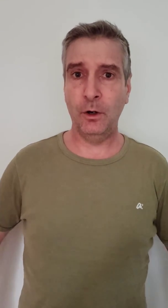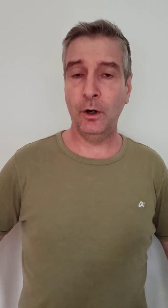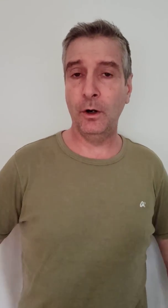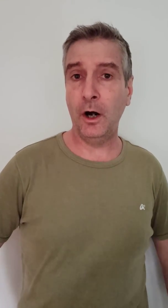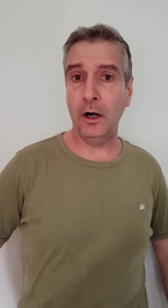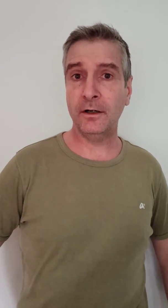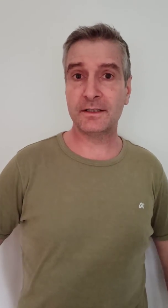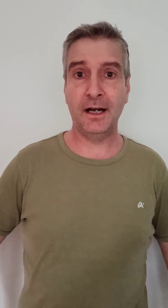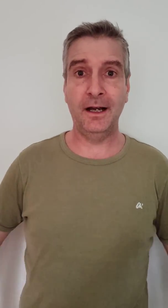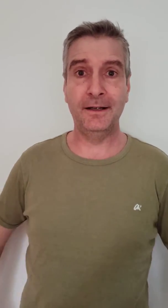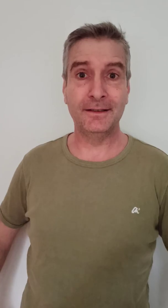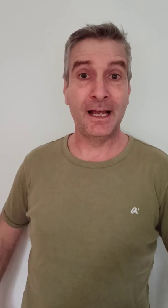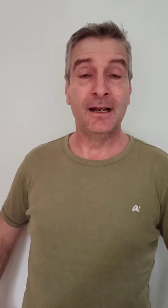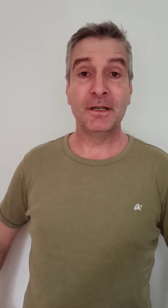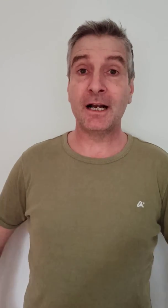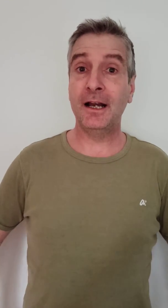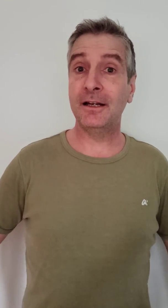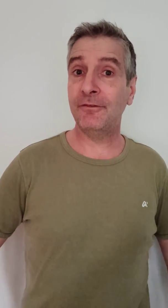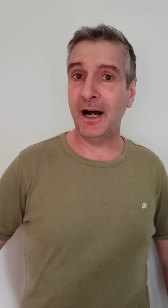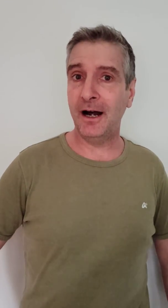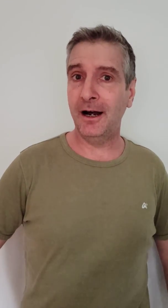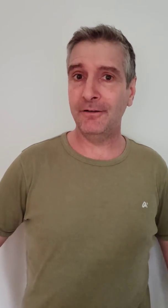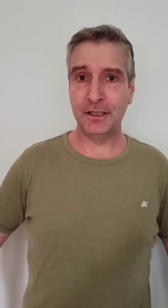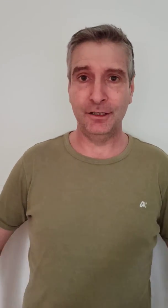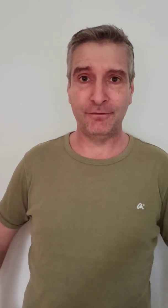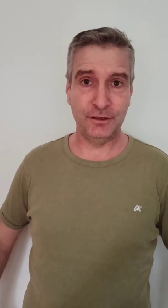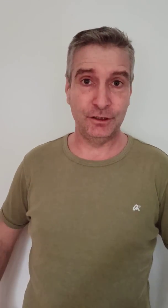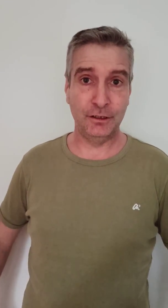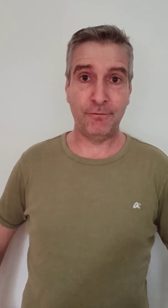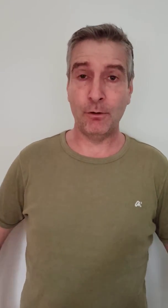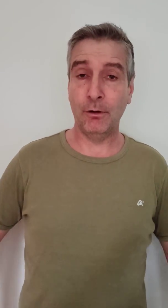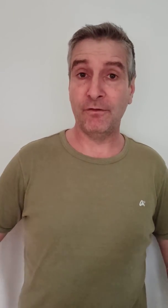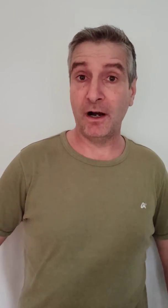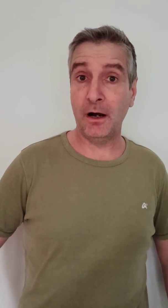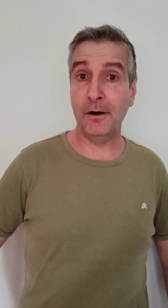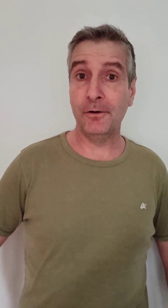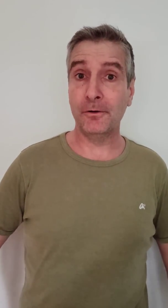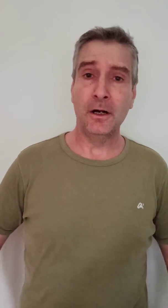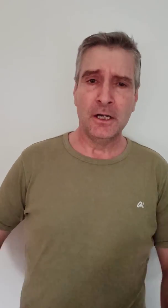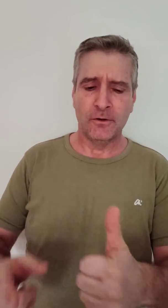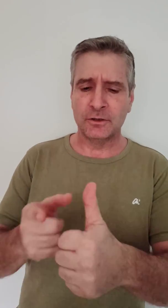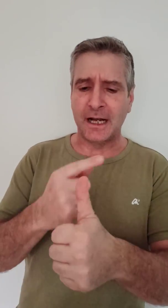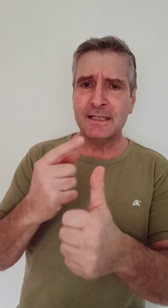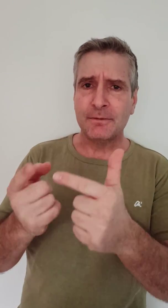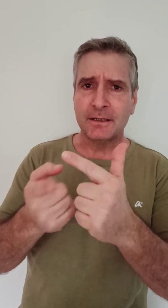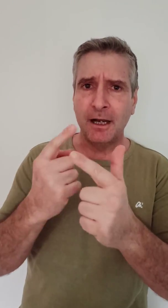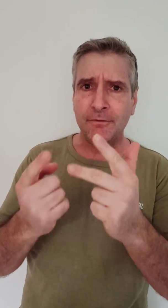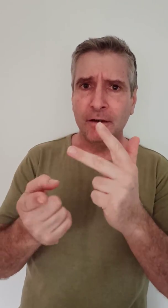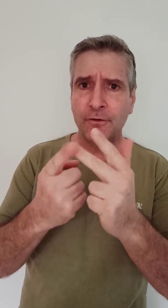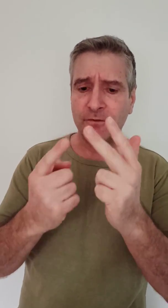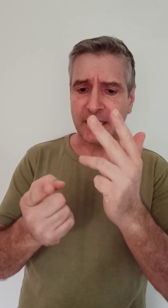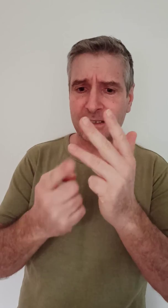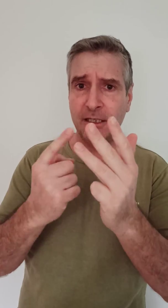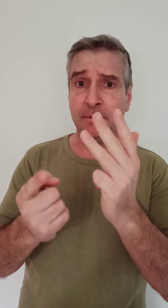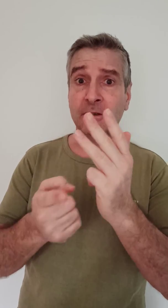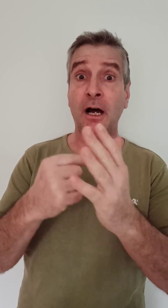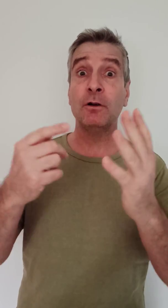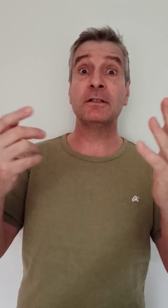-Hochzeit mit seiner Fra-Fri-Fri-Fo-Frau. Und ein, zwei, drei, vier, fünf, sechs, sieben Tausend